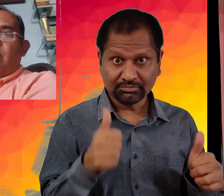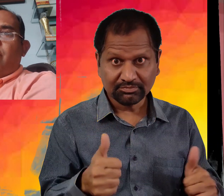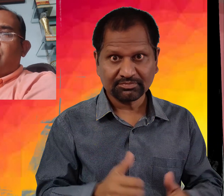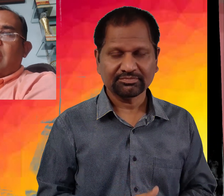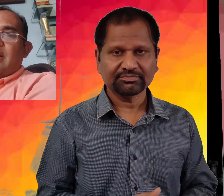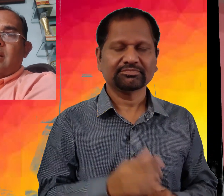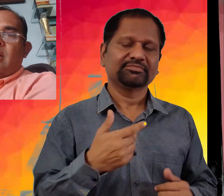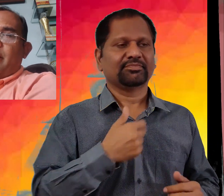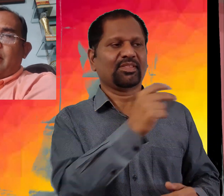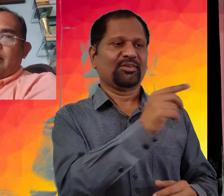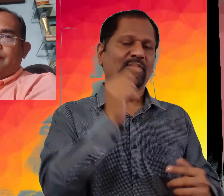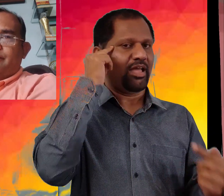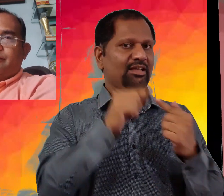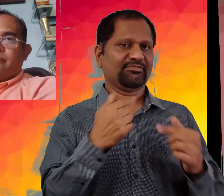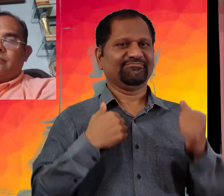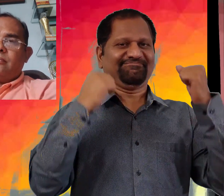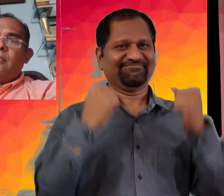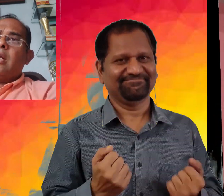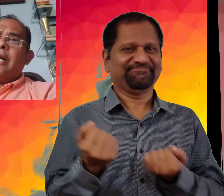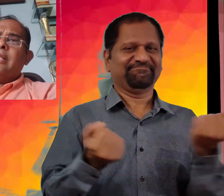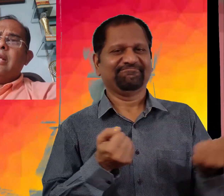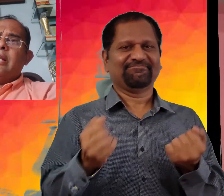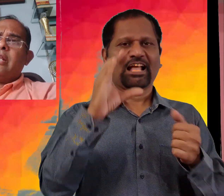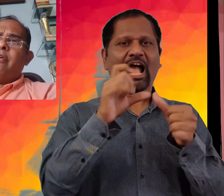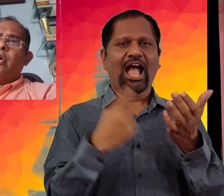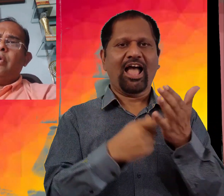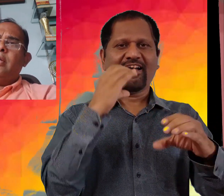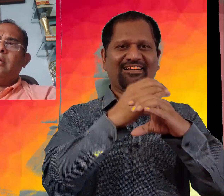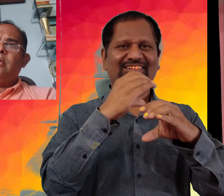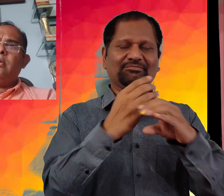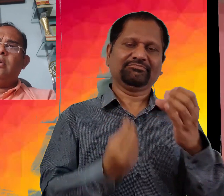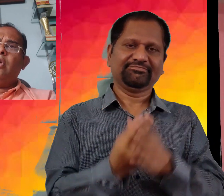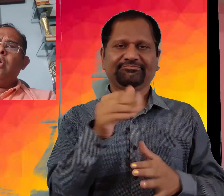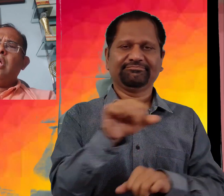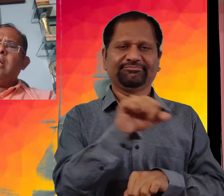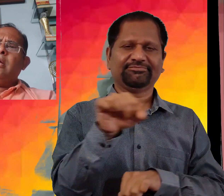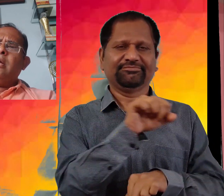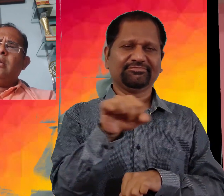اور وہ اس گاڑی کے اندر بیٹ گئے گاڑی ڈیلی کے لئے روانہ ہوئی